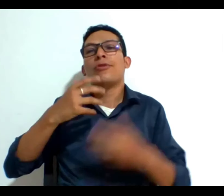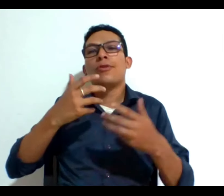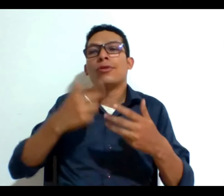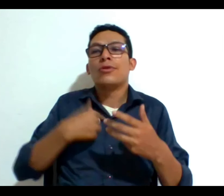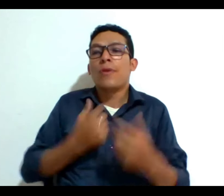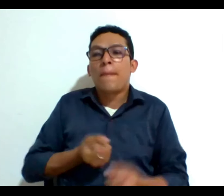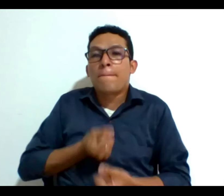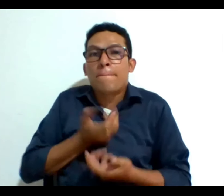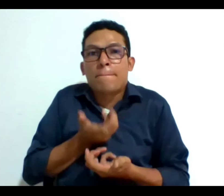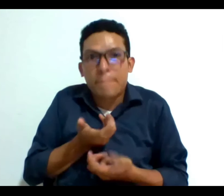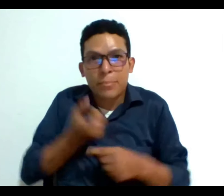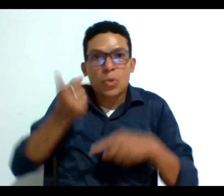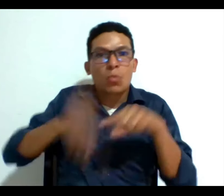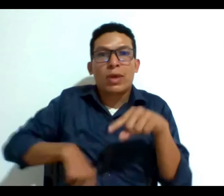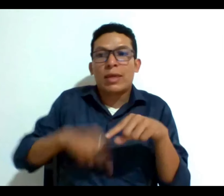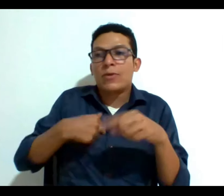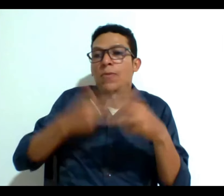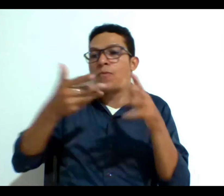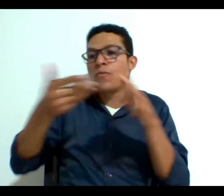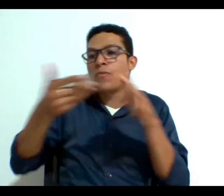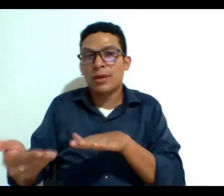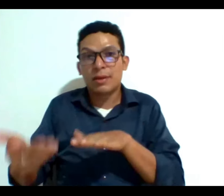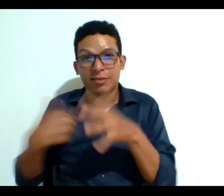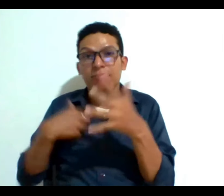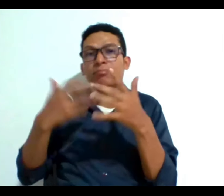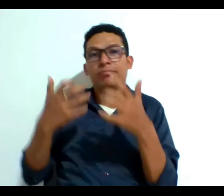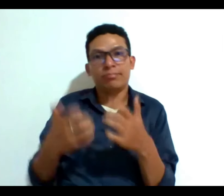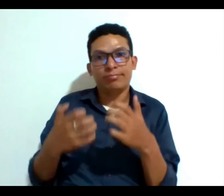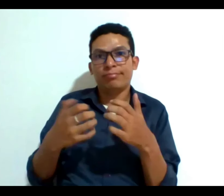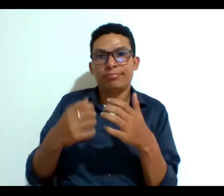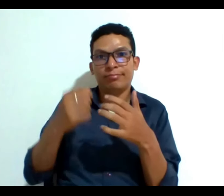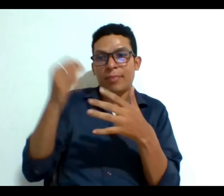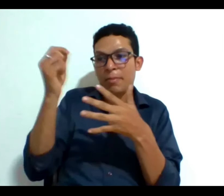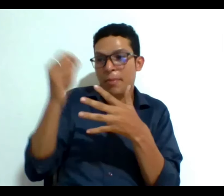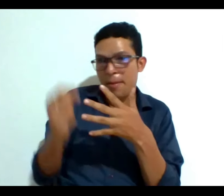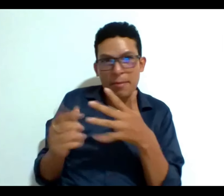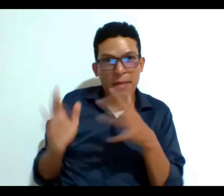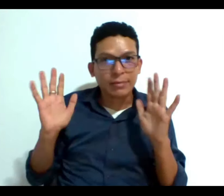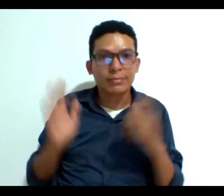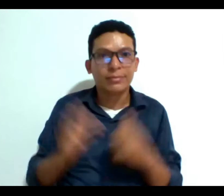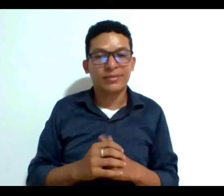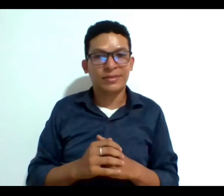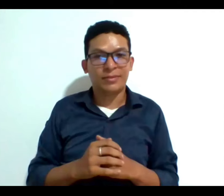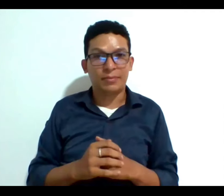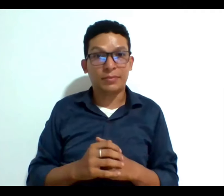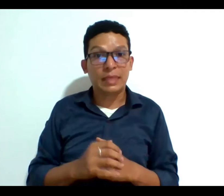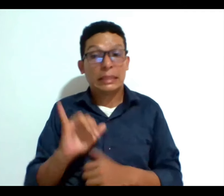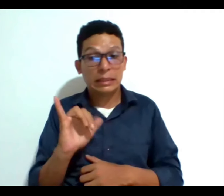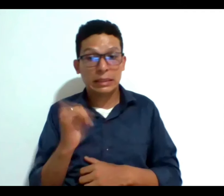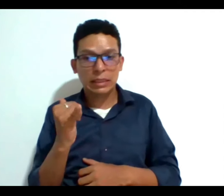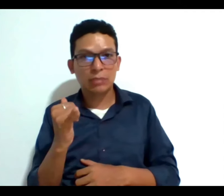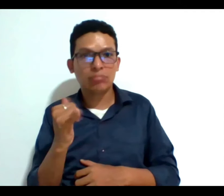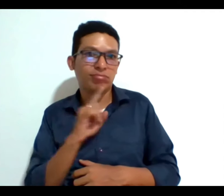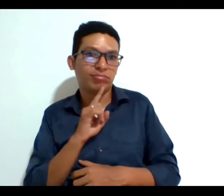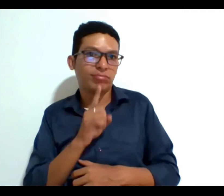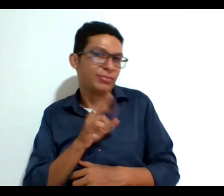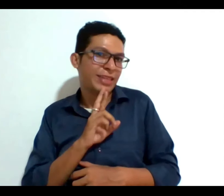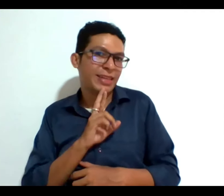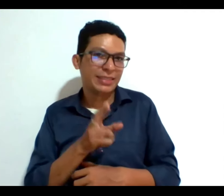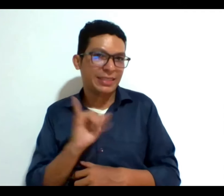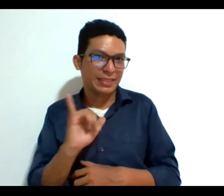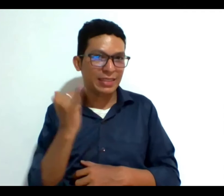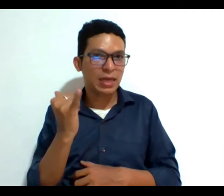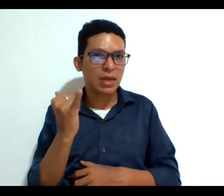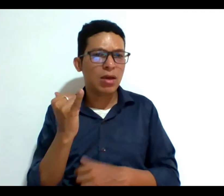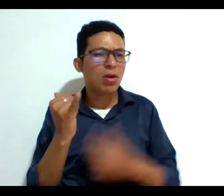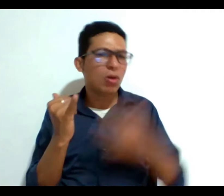voluntad frente al fin de la vida quisiera X, Y, Z y si sí que la respuesta es sí ¿por qué